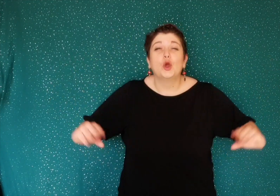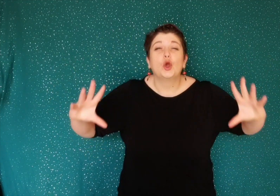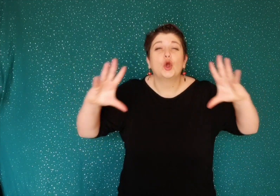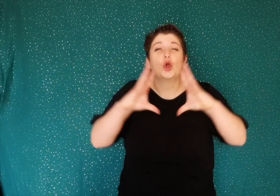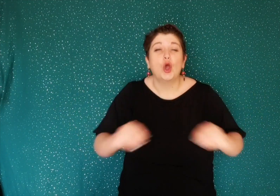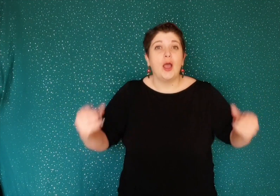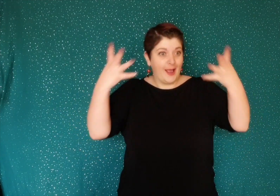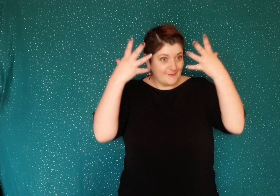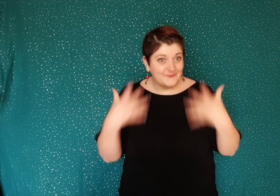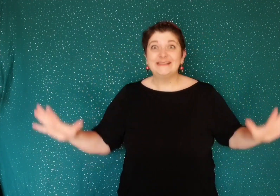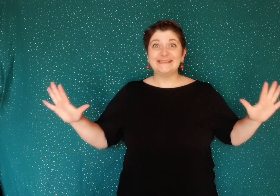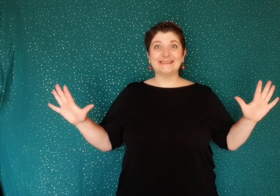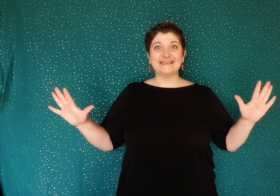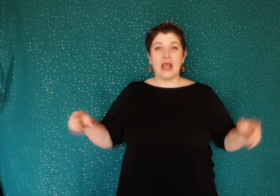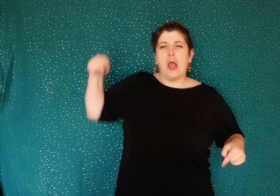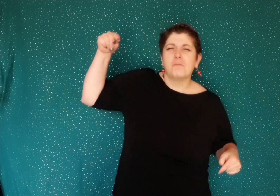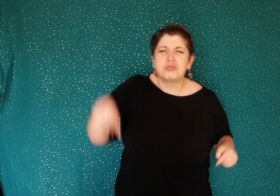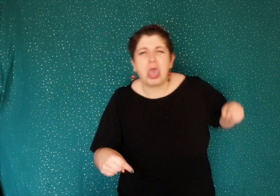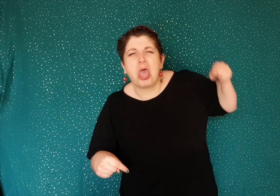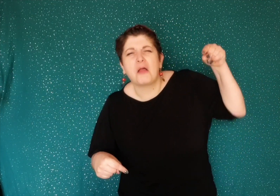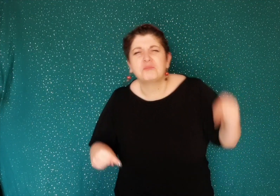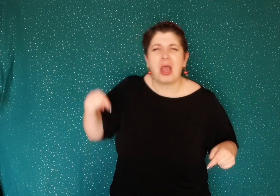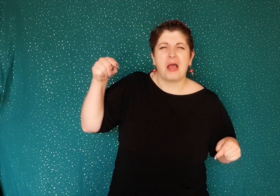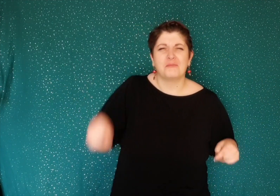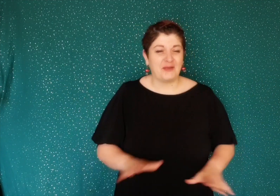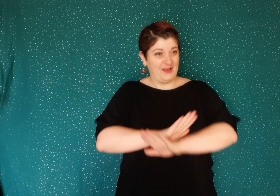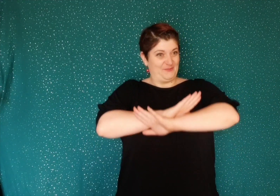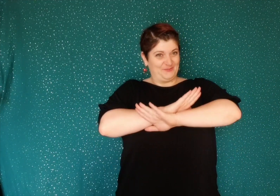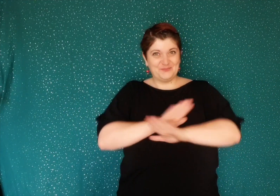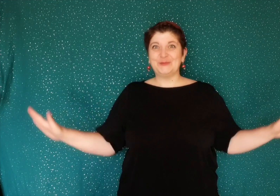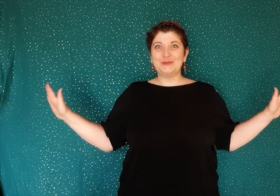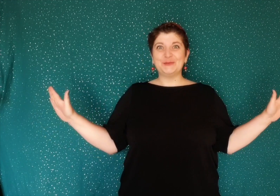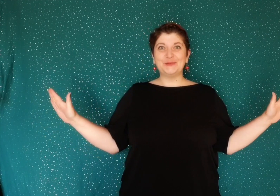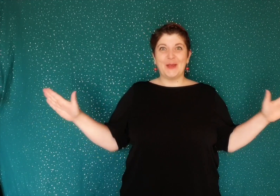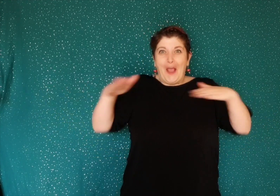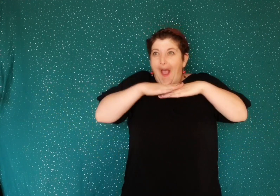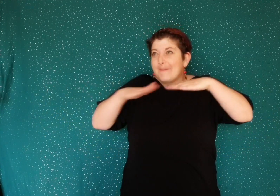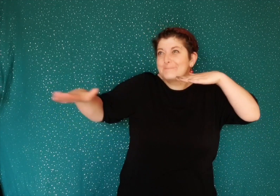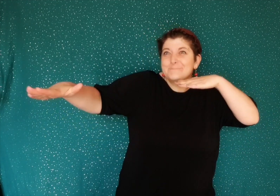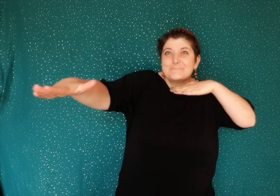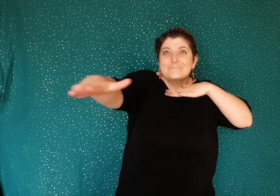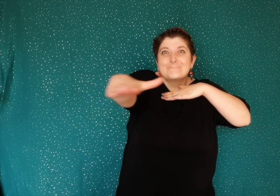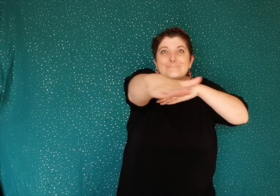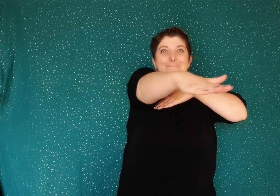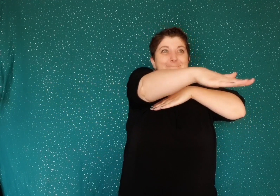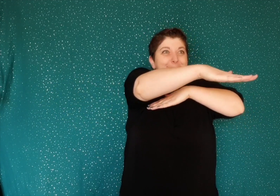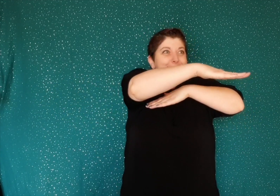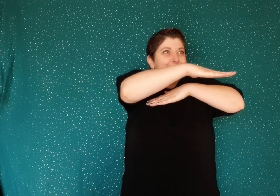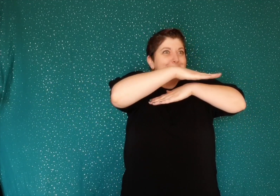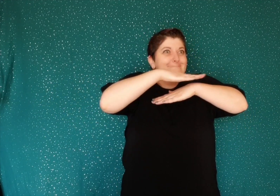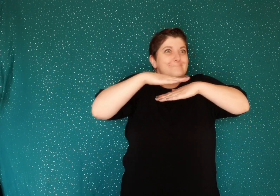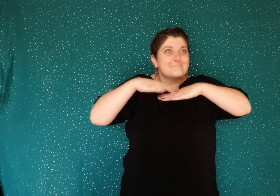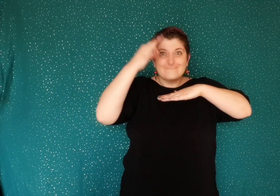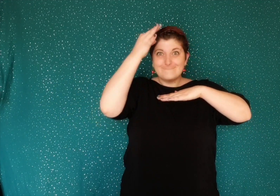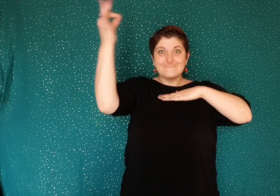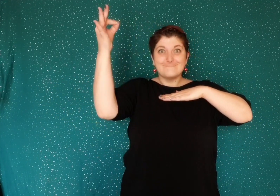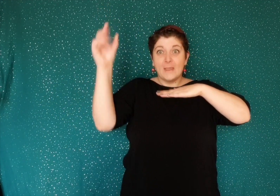plus de boue plus de gadoue plus la moindre trace